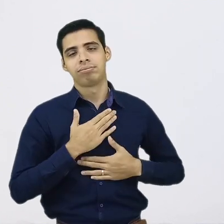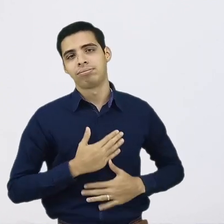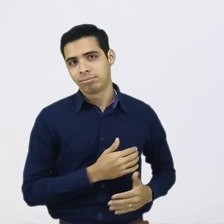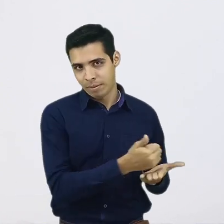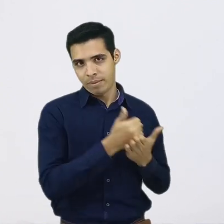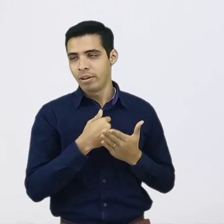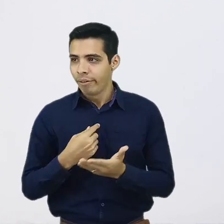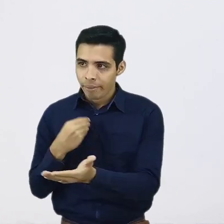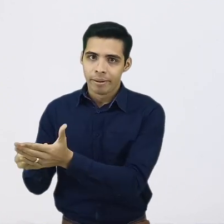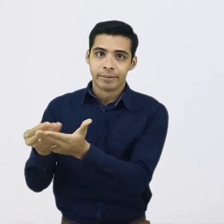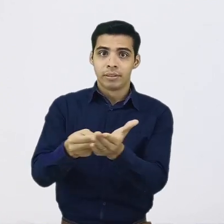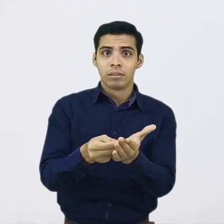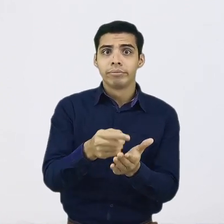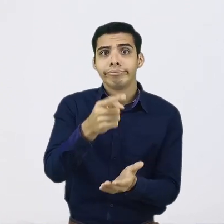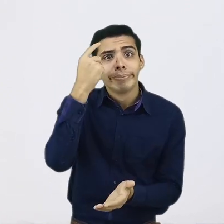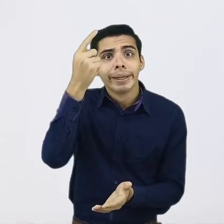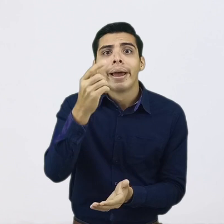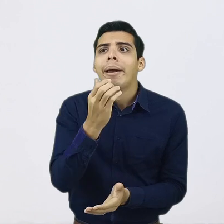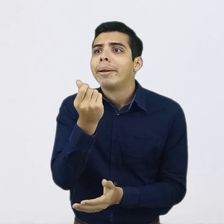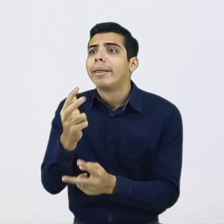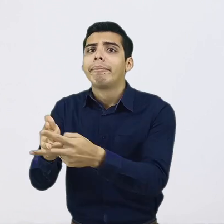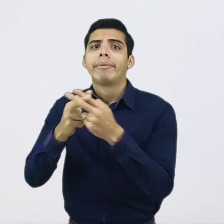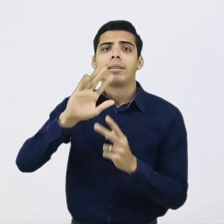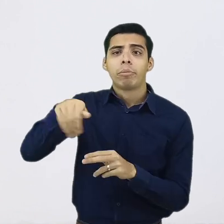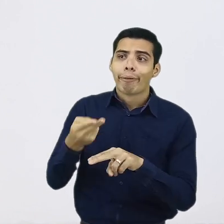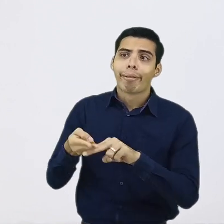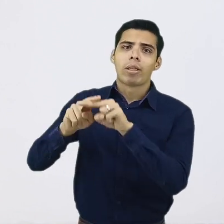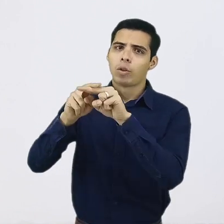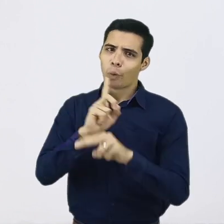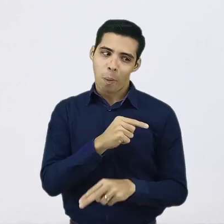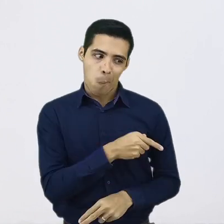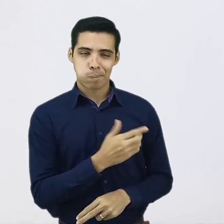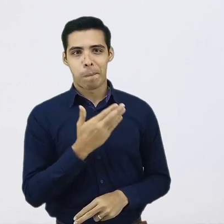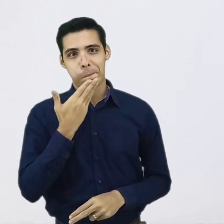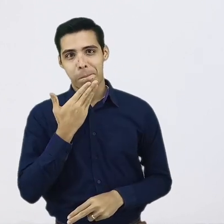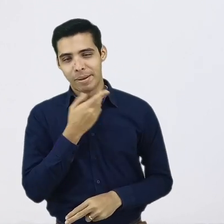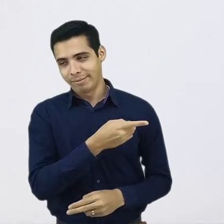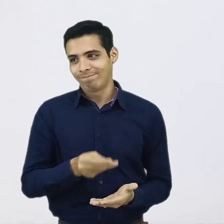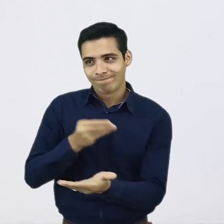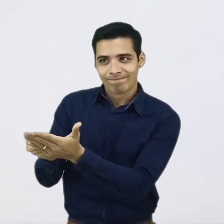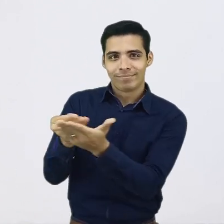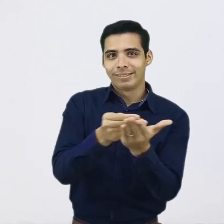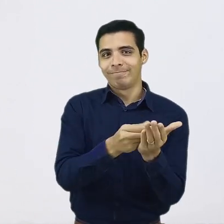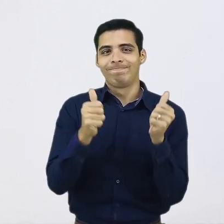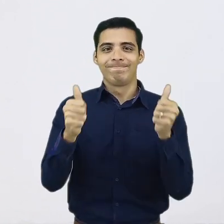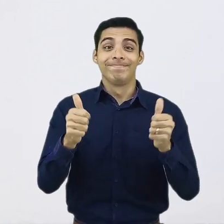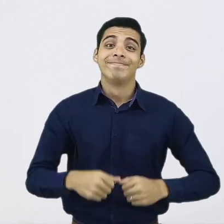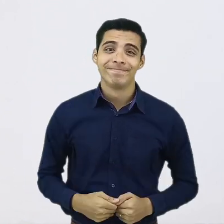crédito y sus altas tasas de interés. Esta herramienta no solo nos brinda seguridad, sino también nos va a permitir tener control de nuestras finanzas personales.